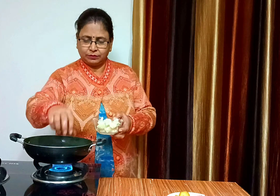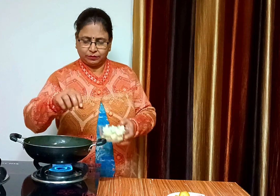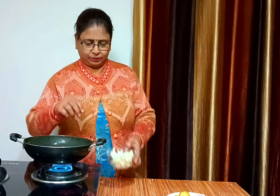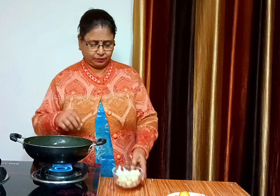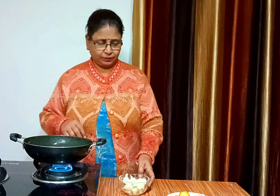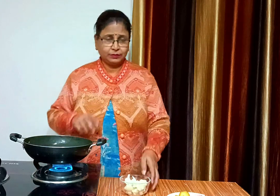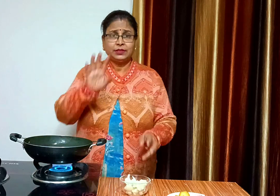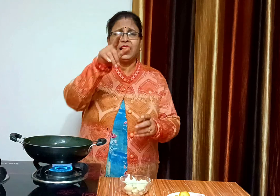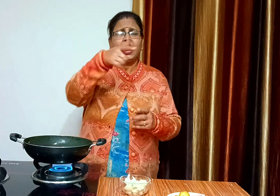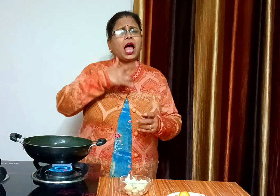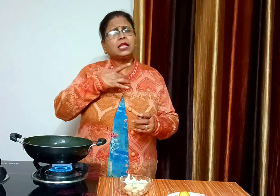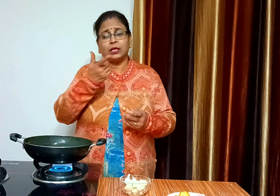यह फूल को भी आप्शनल है